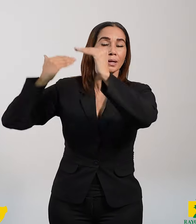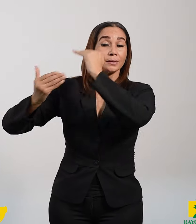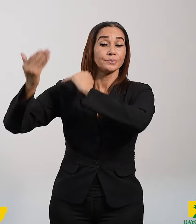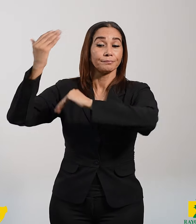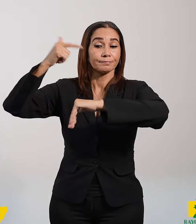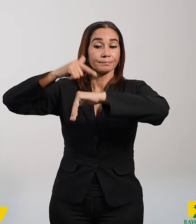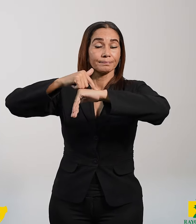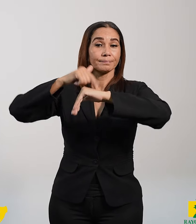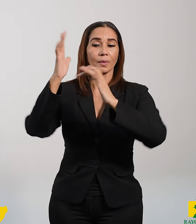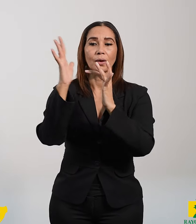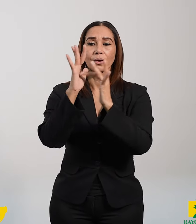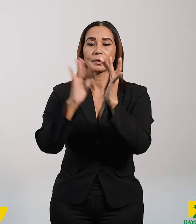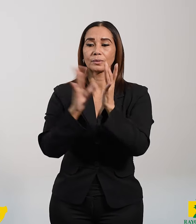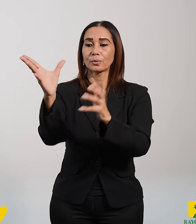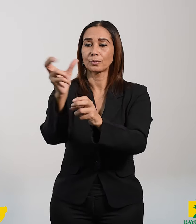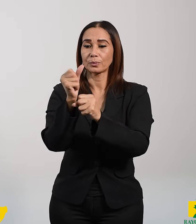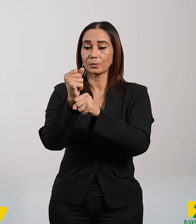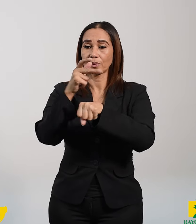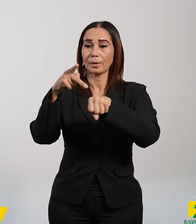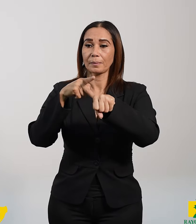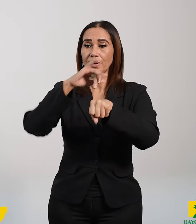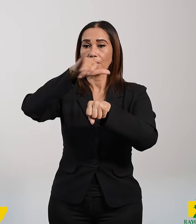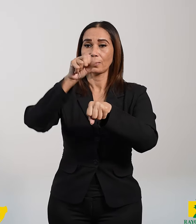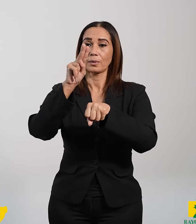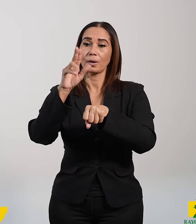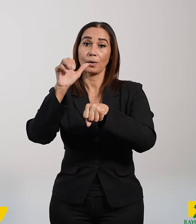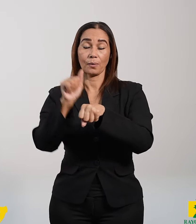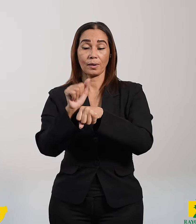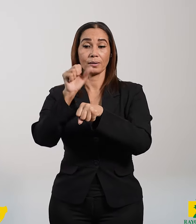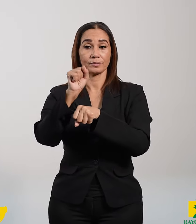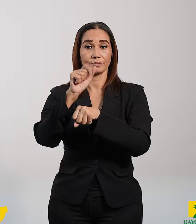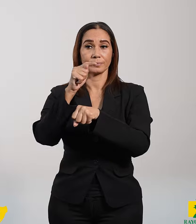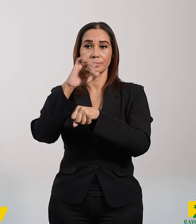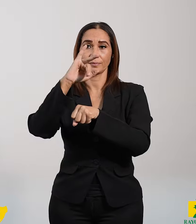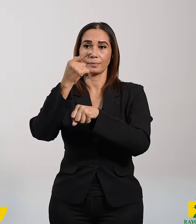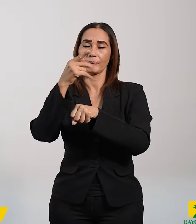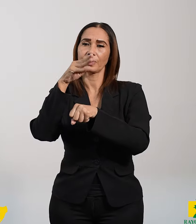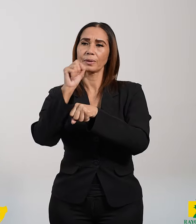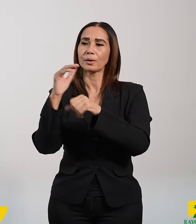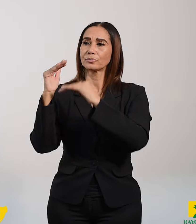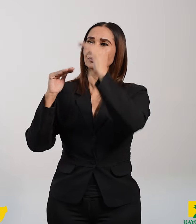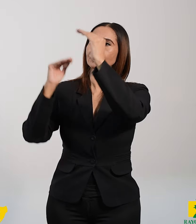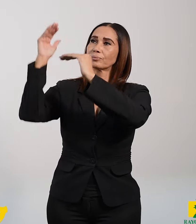Jesús cogió a Pedro, a Juan y a Santiago, y subió a lo alto de la montaña para orar.